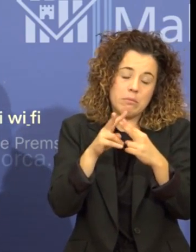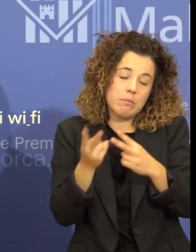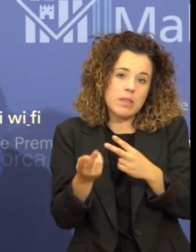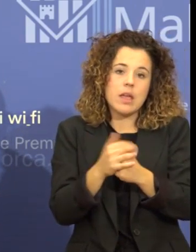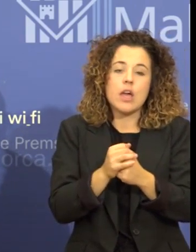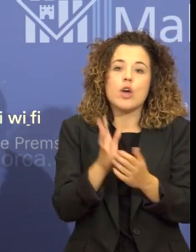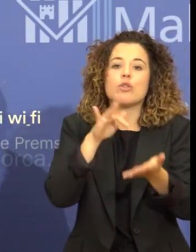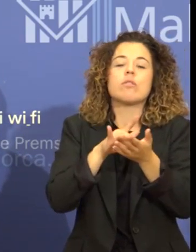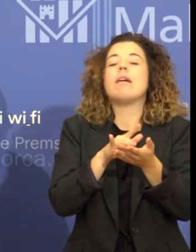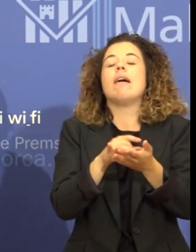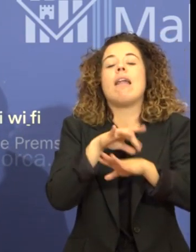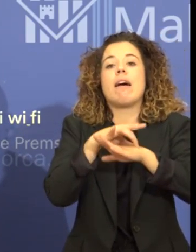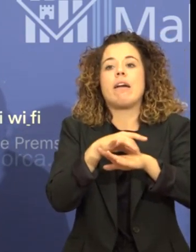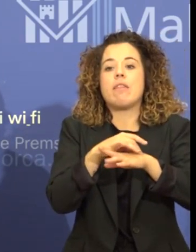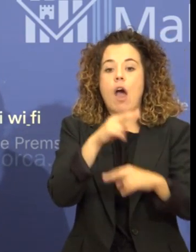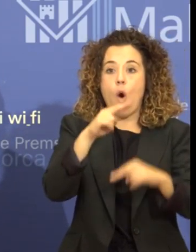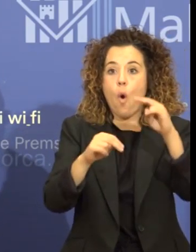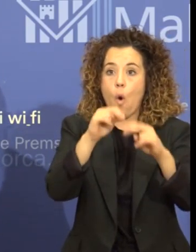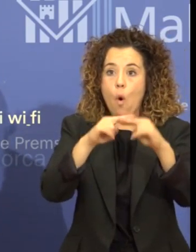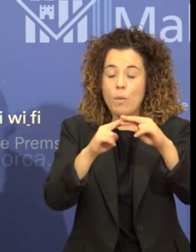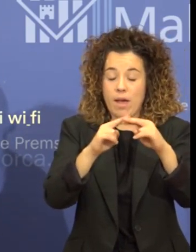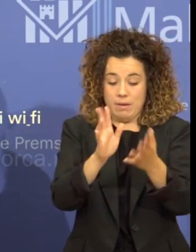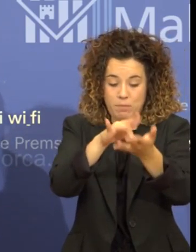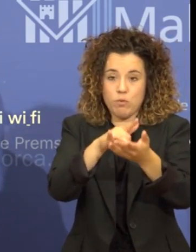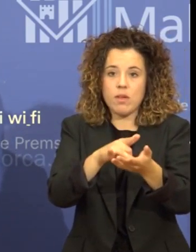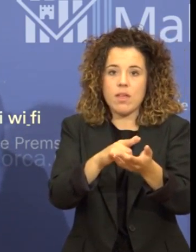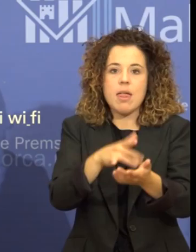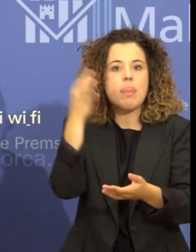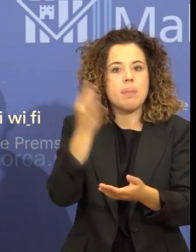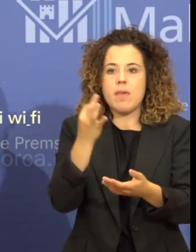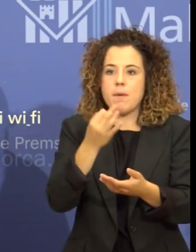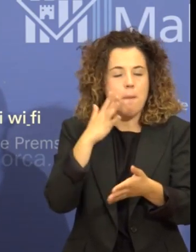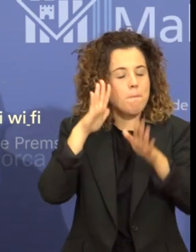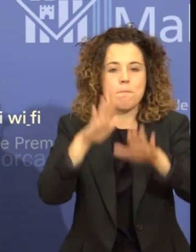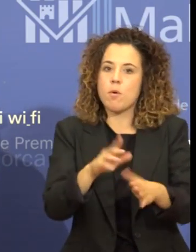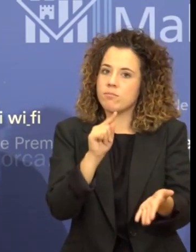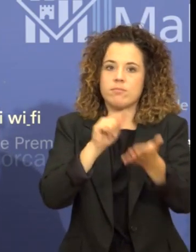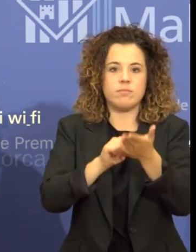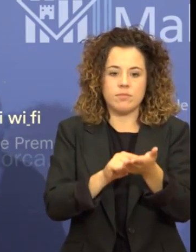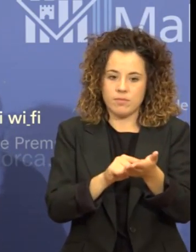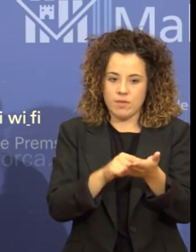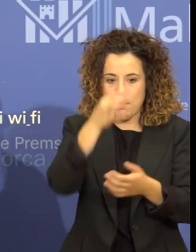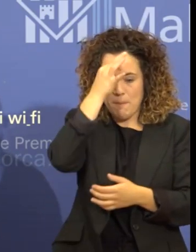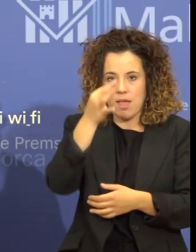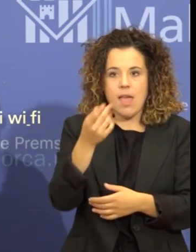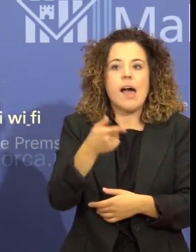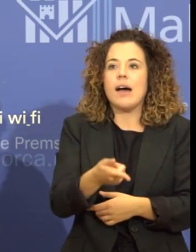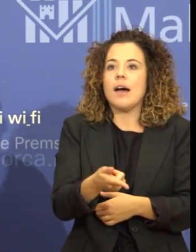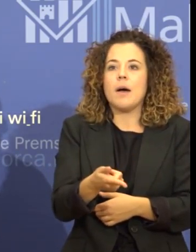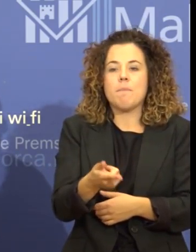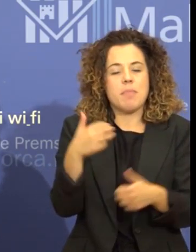quan l'agència detecta una obra amb execució l'actuació ha de ser immediata i per tant la tramitació d'aquests expedients també ha de ser